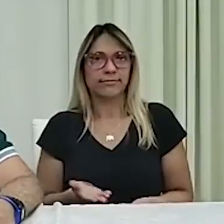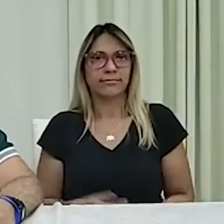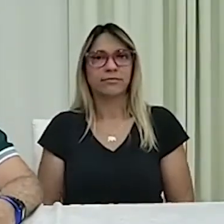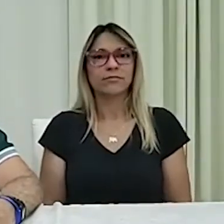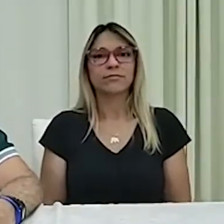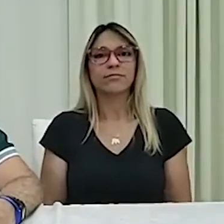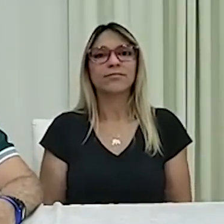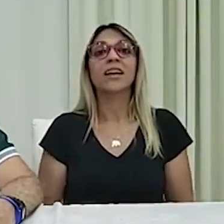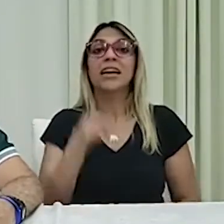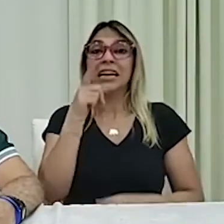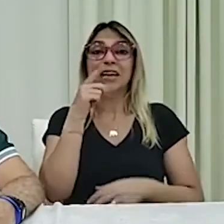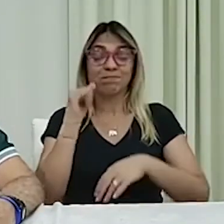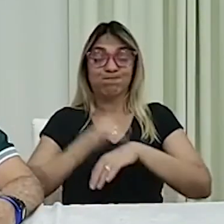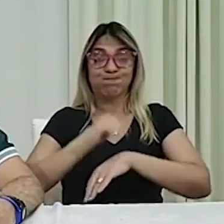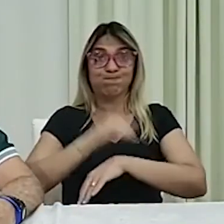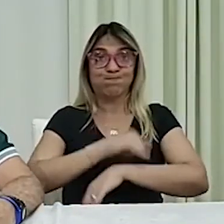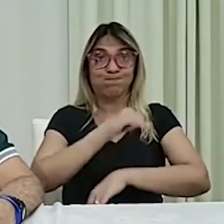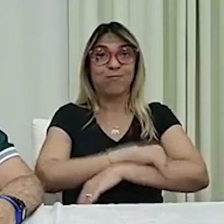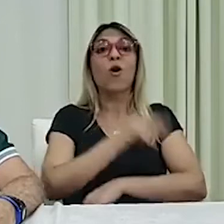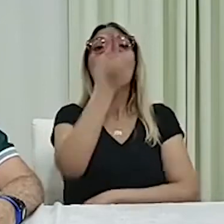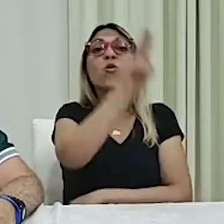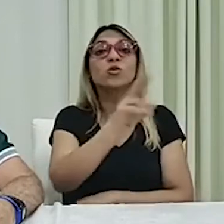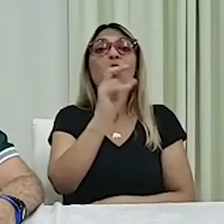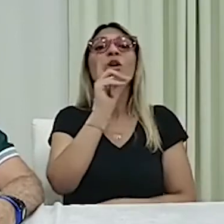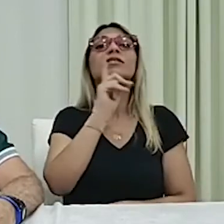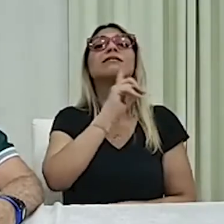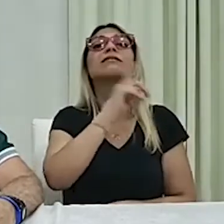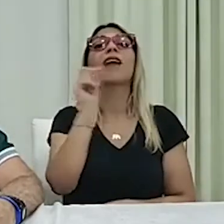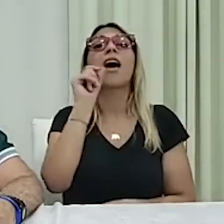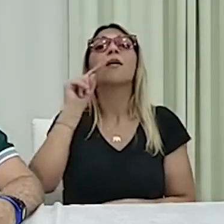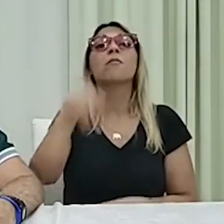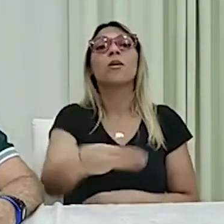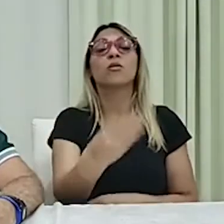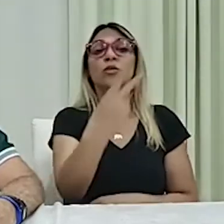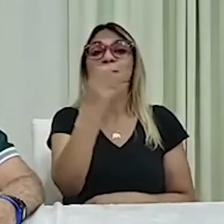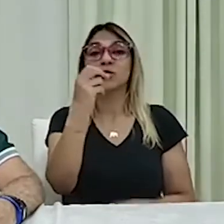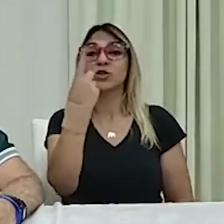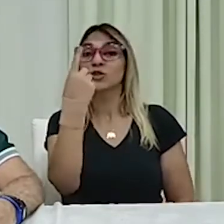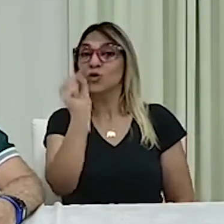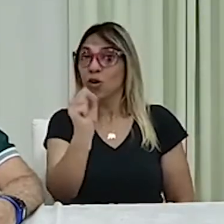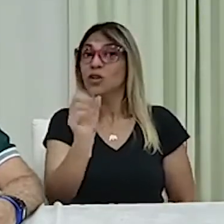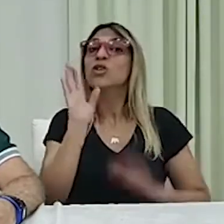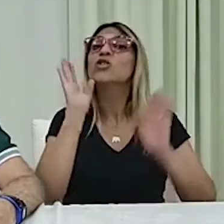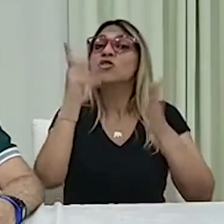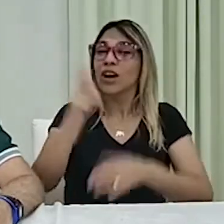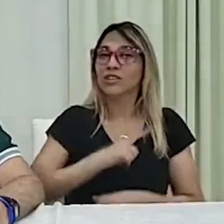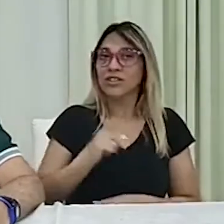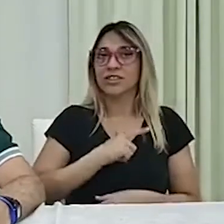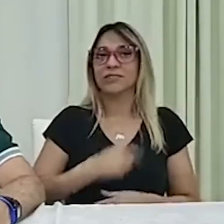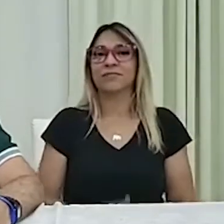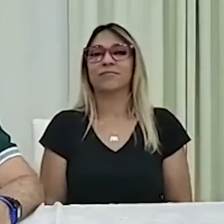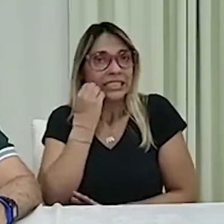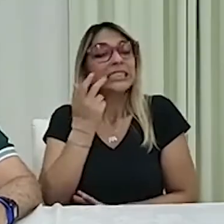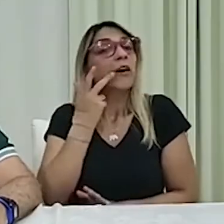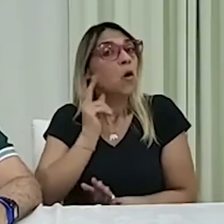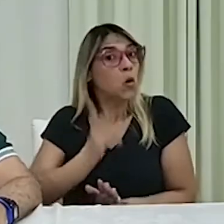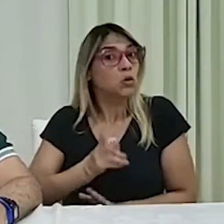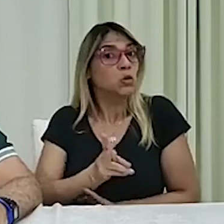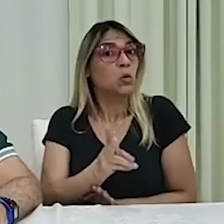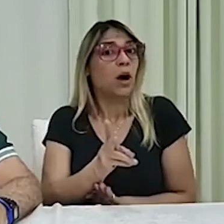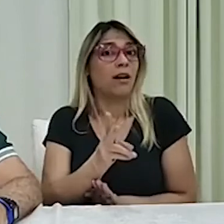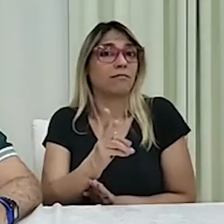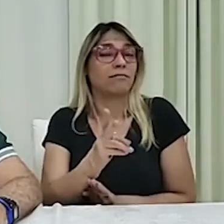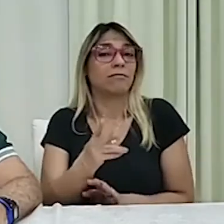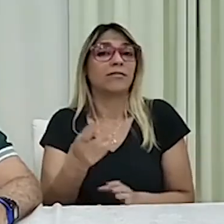E a Fofuxa também usou 100 mil reais do fundão em 2018. Em 2018 já tinha fundão. Fofuxa de São Paulo aqui usou. É